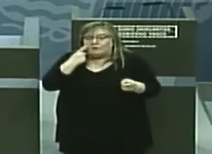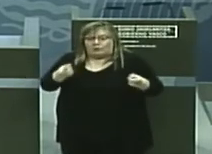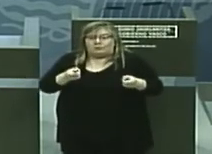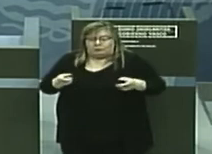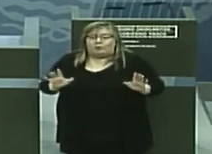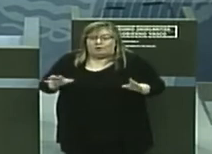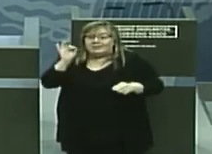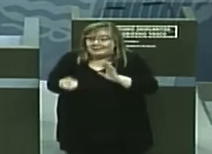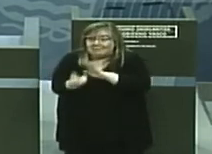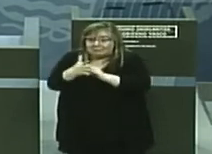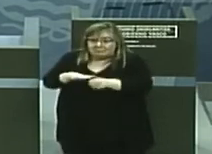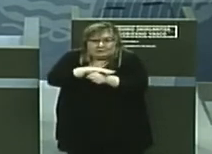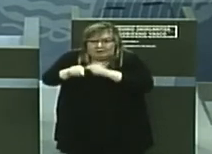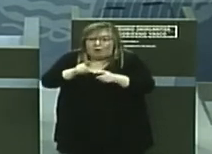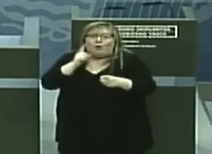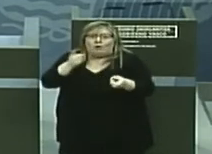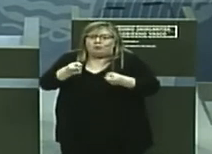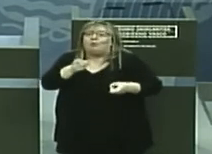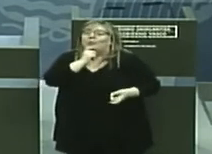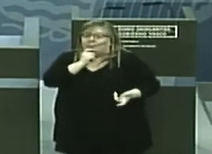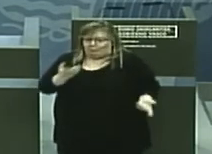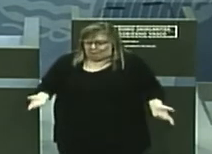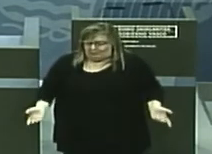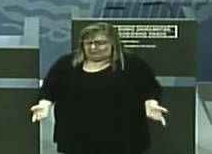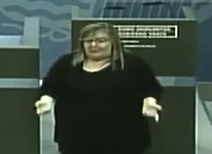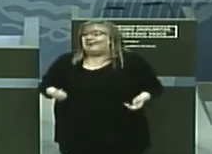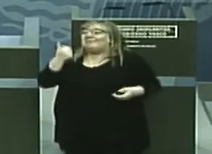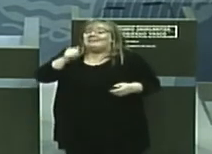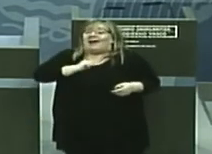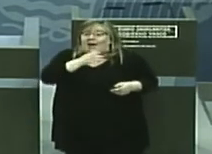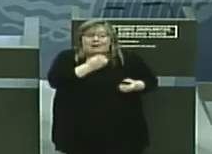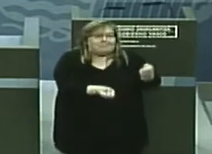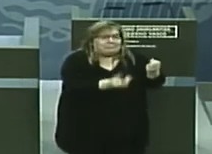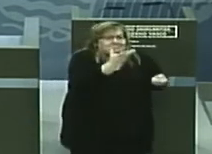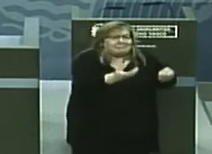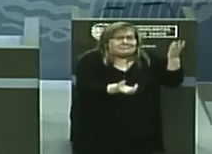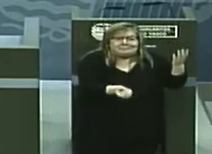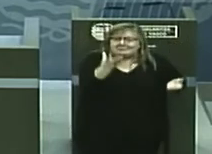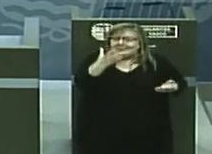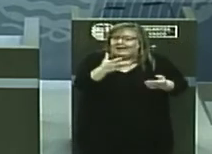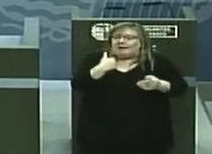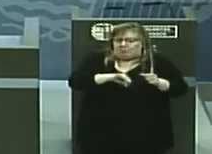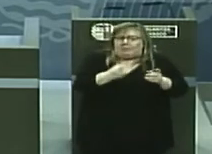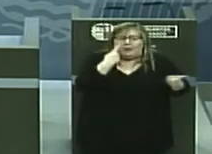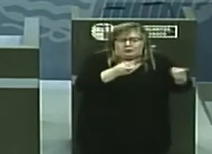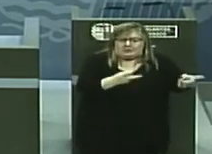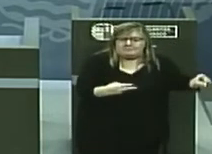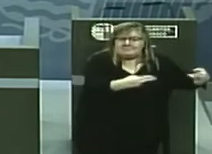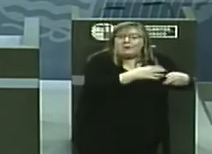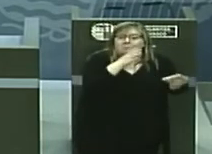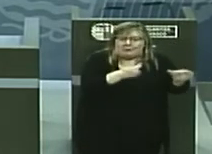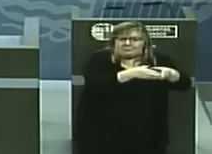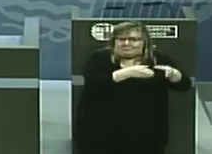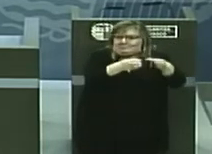foco. Hasta este momento, los principales focos que hemos tenido han sido en círculos